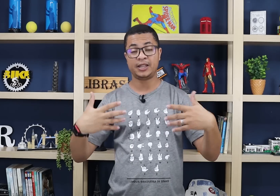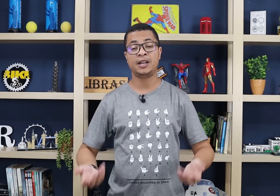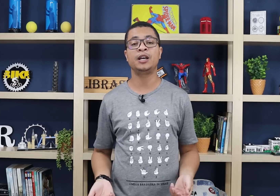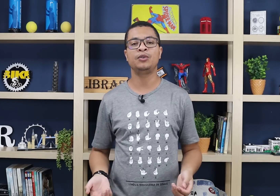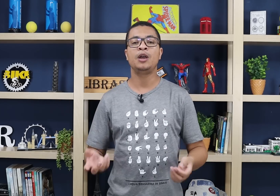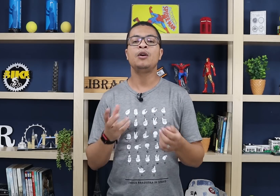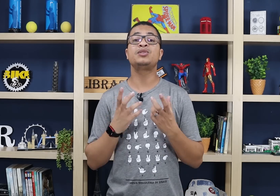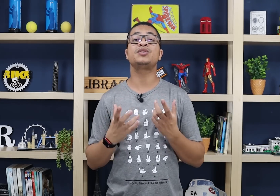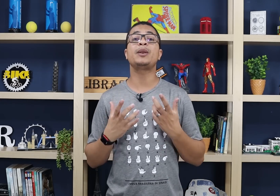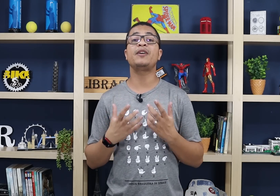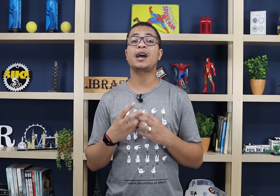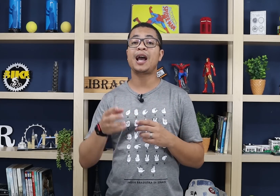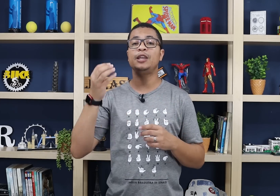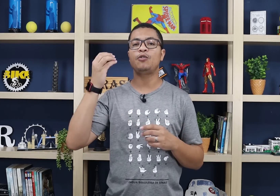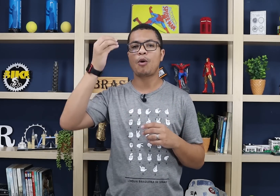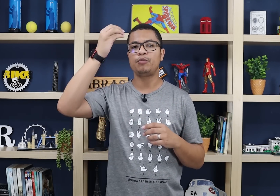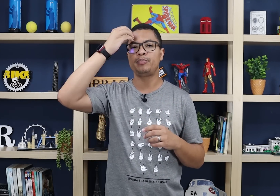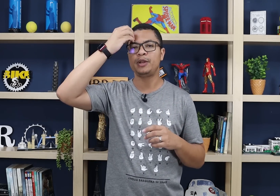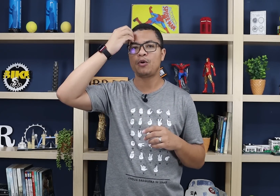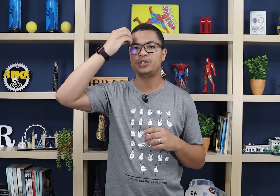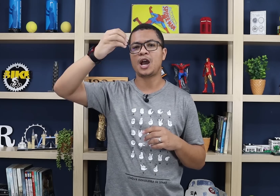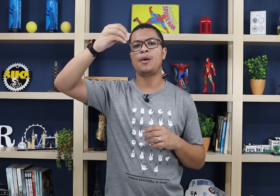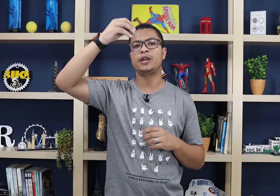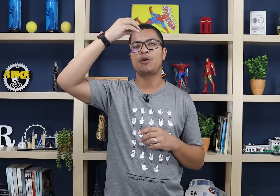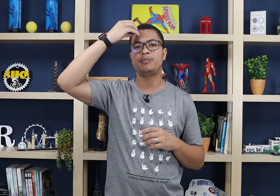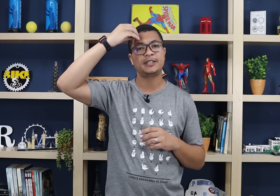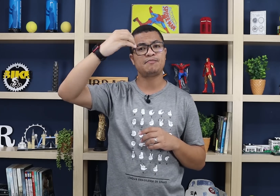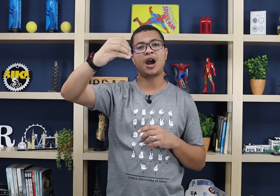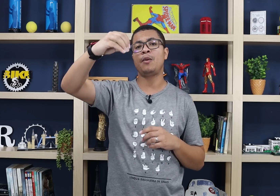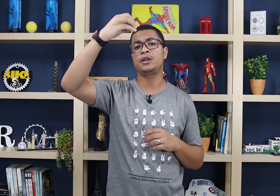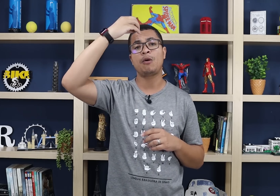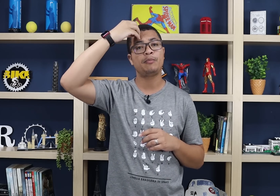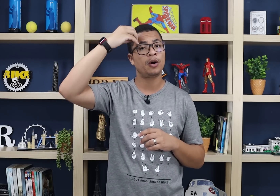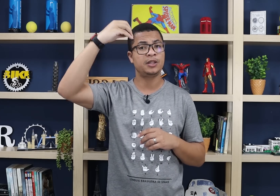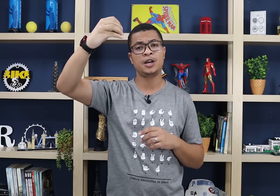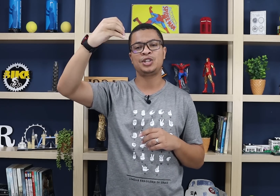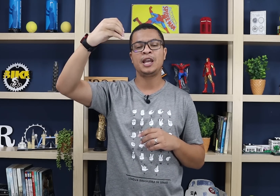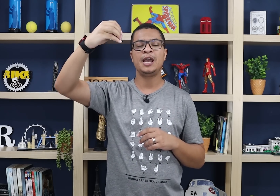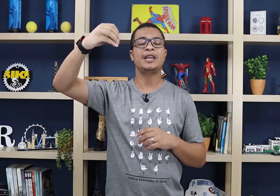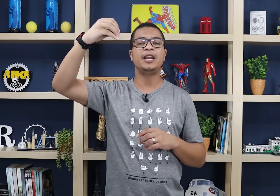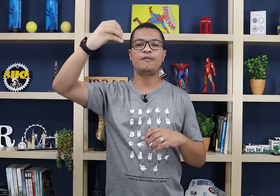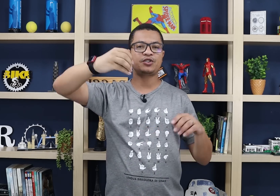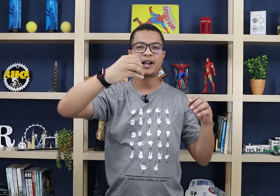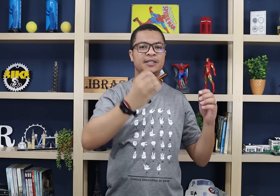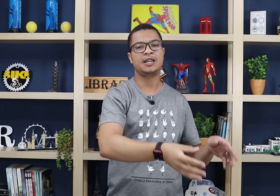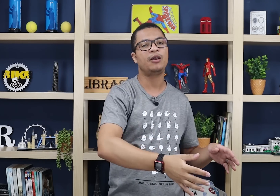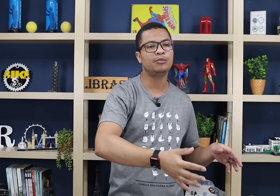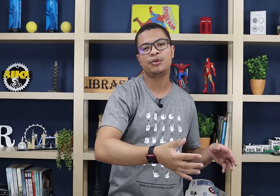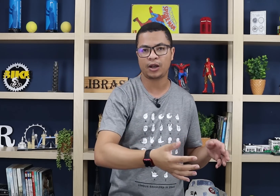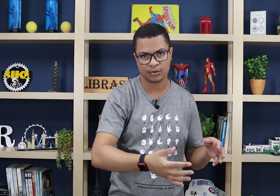treinando, o seu cérebro vai encarar aquilo como primordial, aquilo como principal, aquilo como importante. E aí ele não vai jogar esse sinal lá no buraco